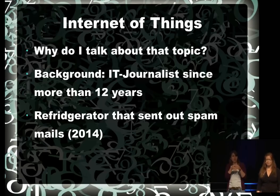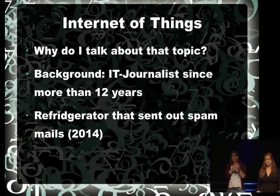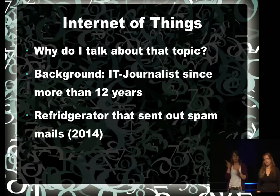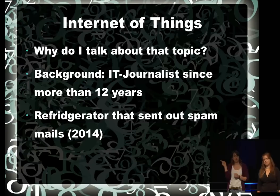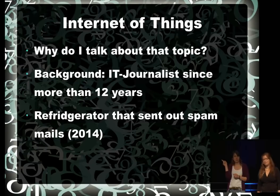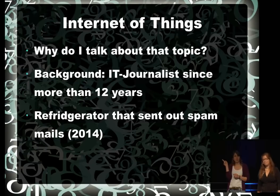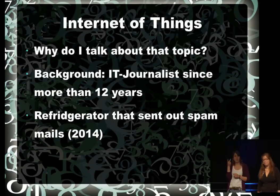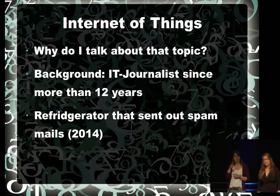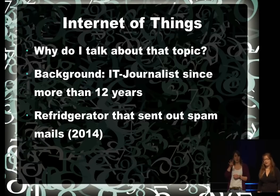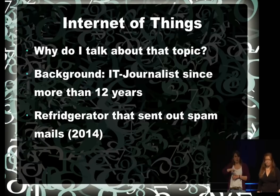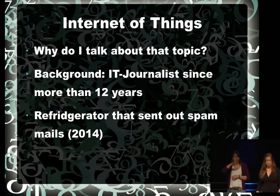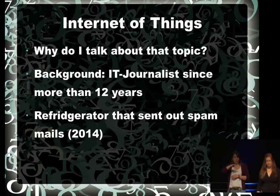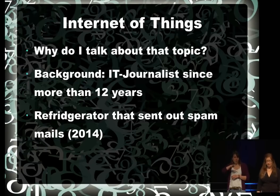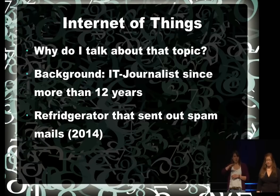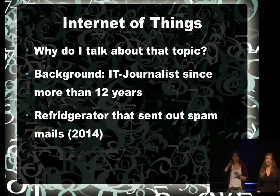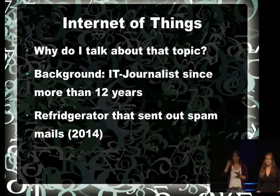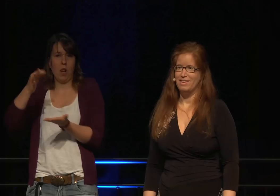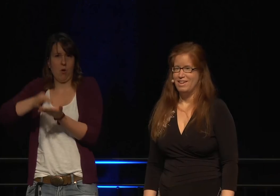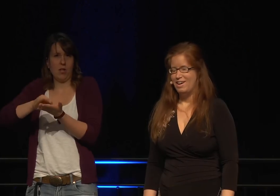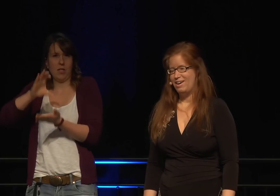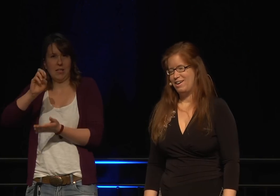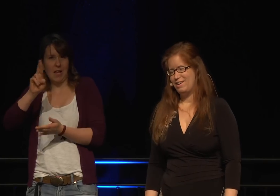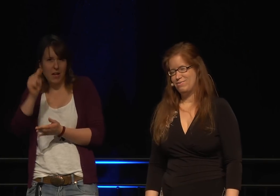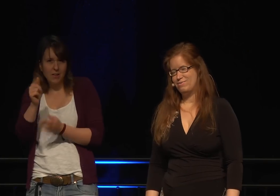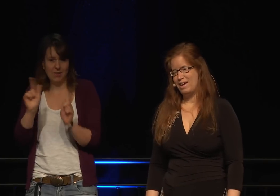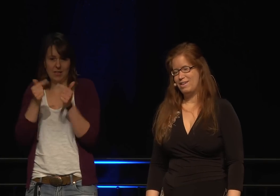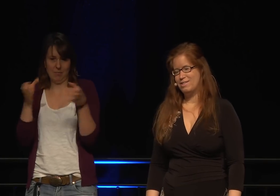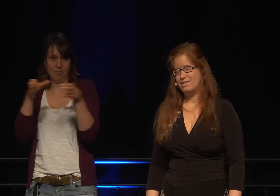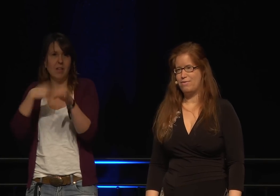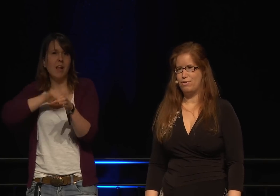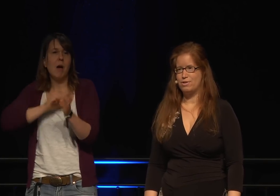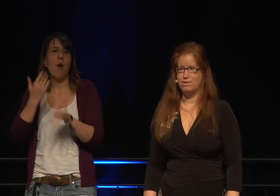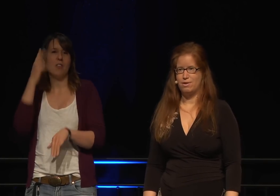in Wien gesprochen habe.